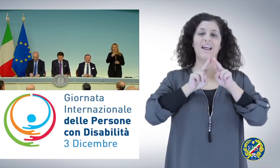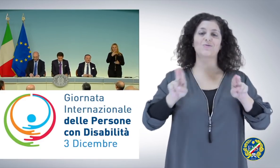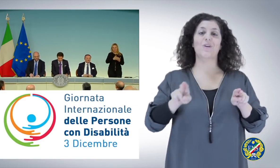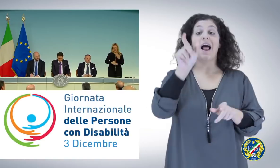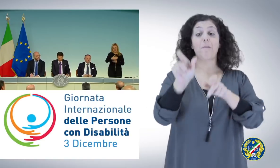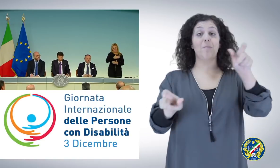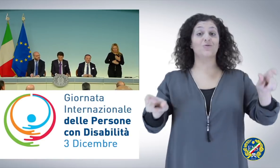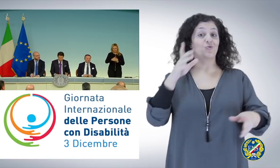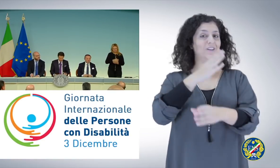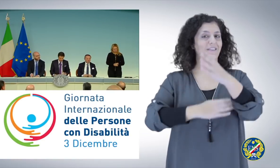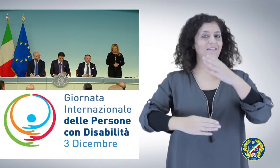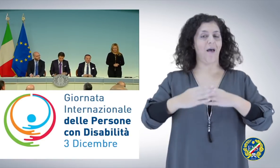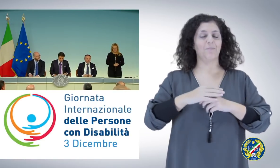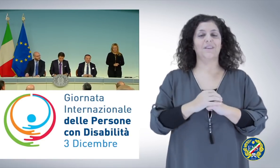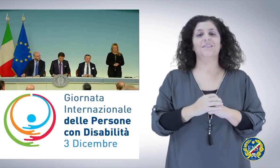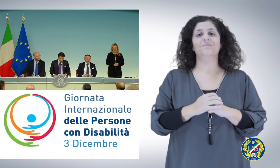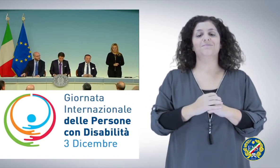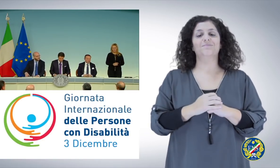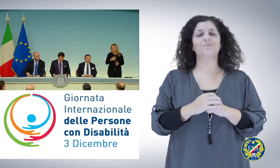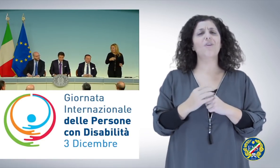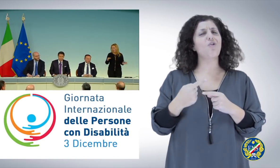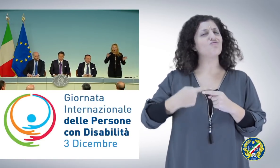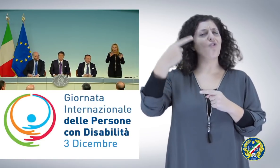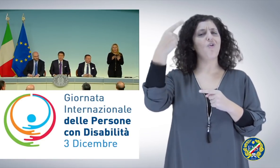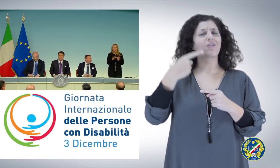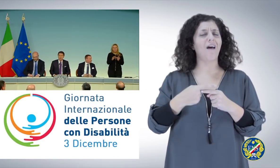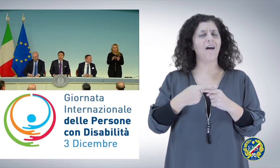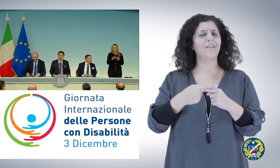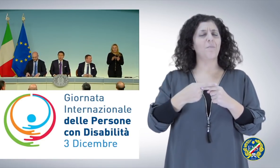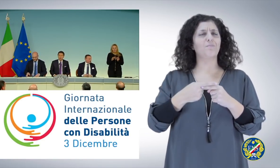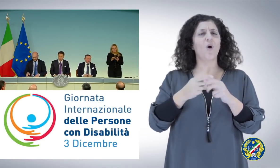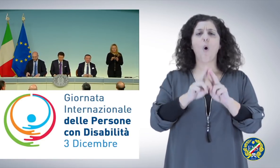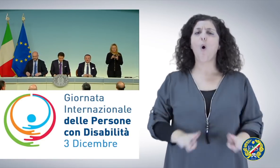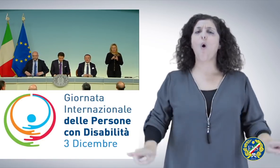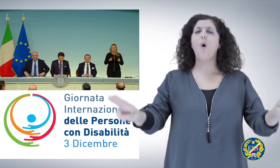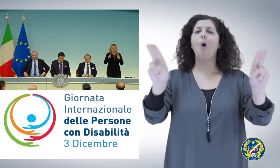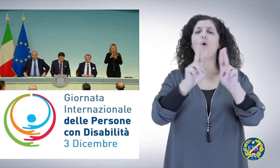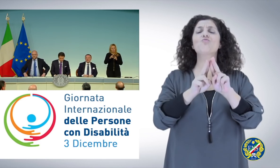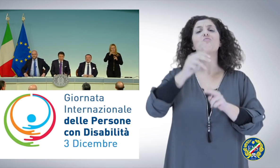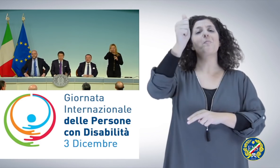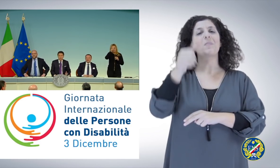disabilità, un appuntamento proclamato dall'ONU nel 1981